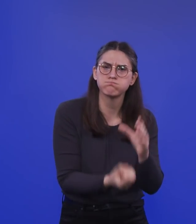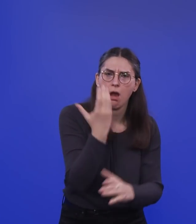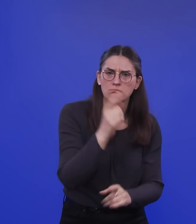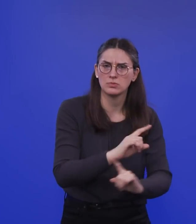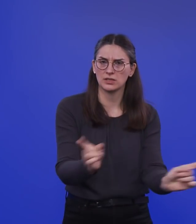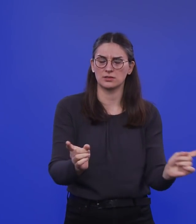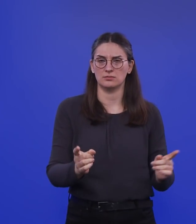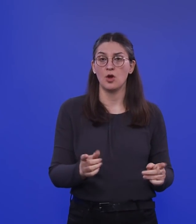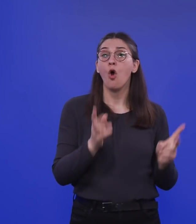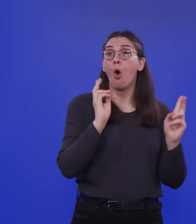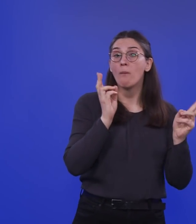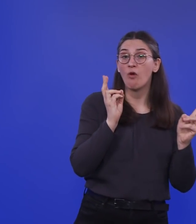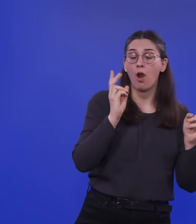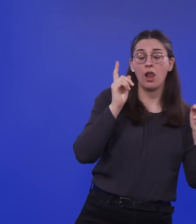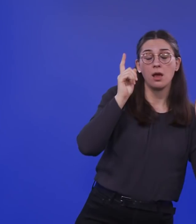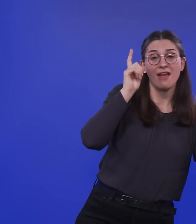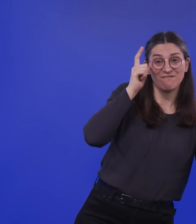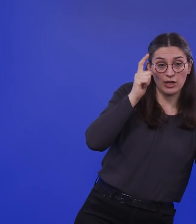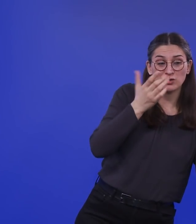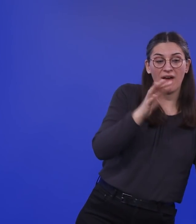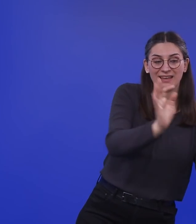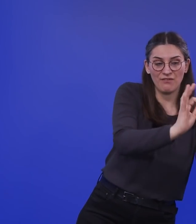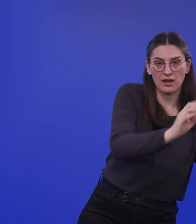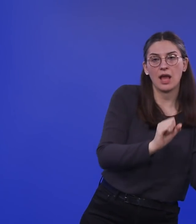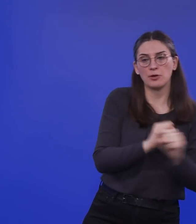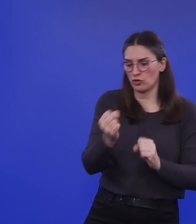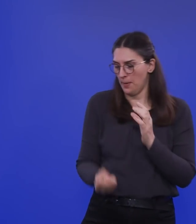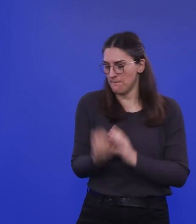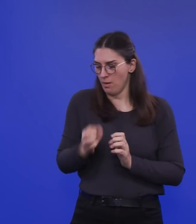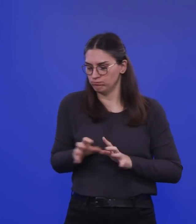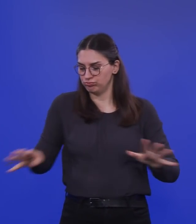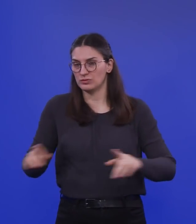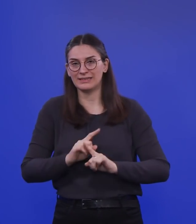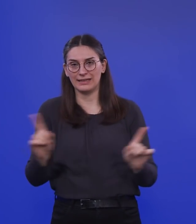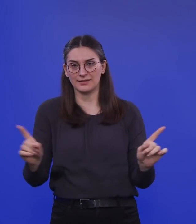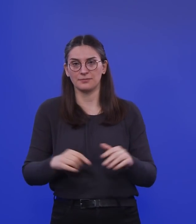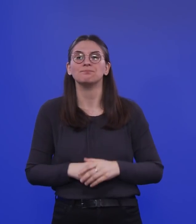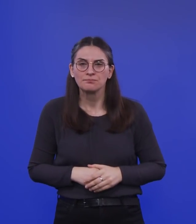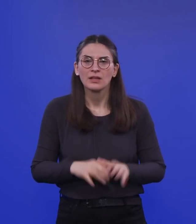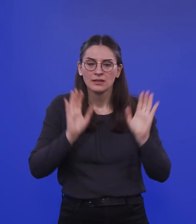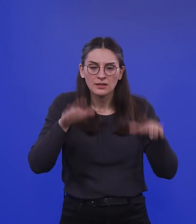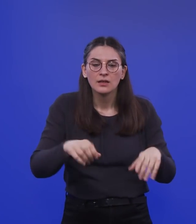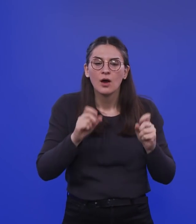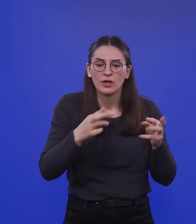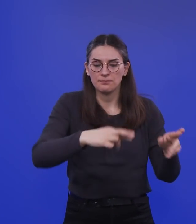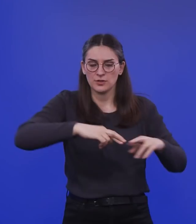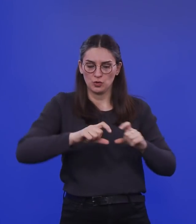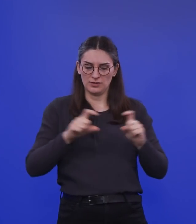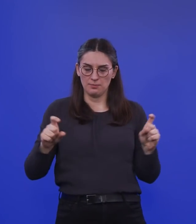obwohl das Virus eigentlich relativ gefährlich aussah am Anfang. Jetzt, um zurückzukommen, also bei der Influenza haben wir